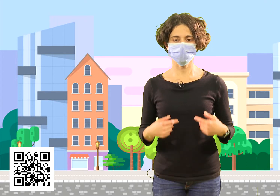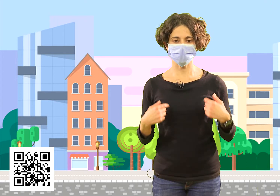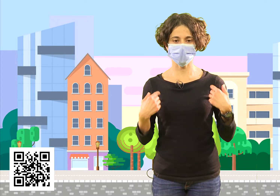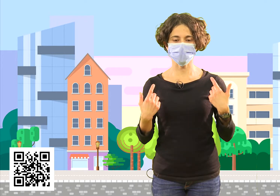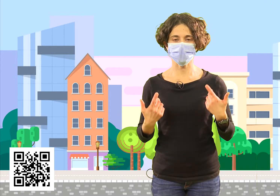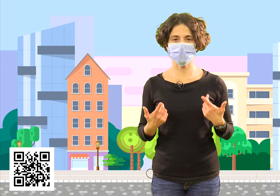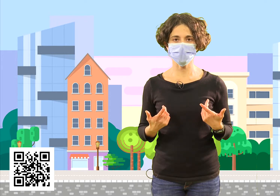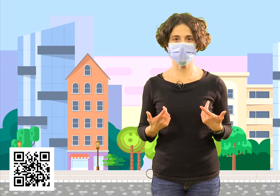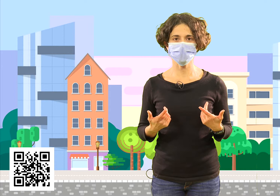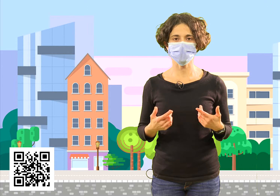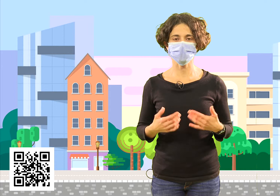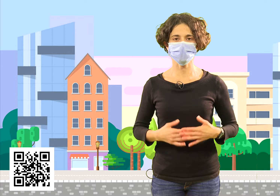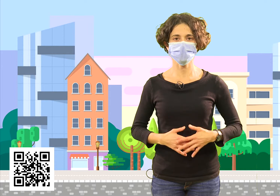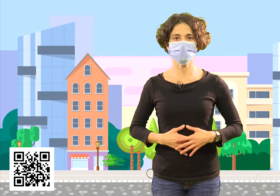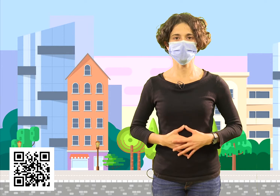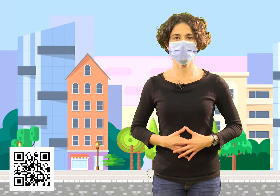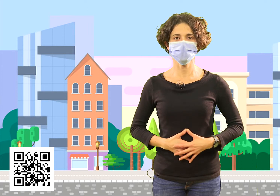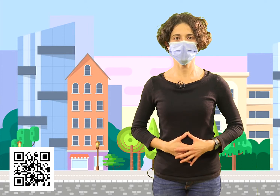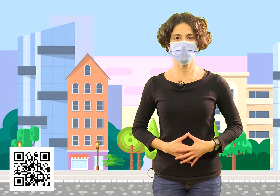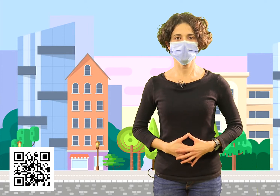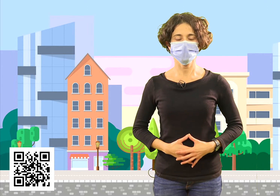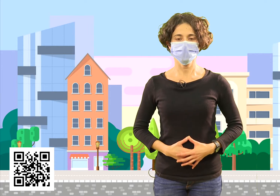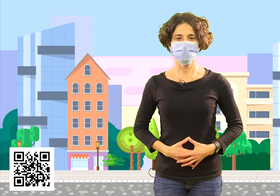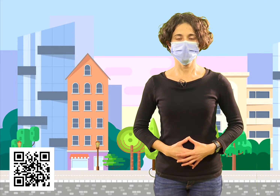Introducimos el aire por la nariz, lentamente.